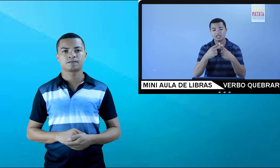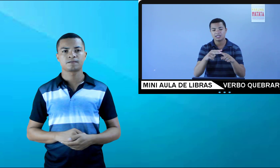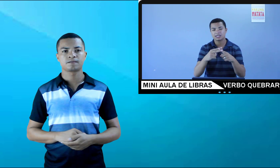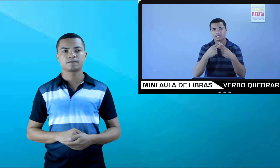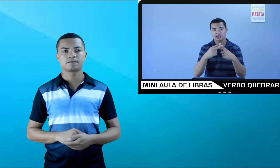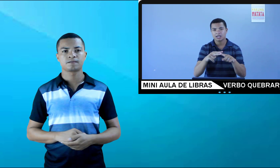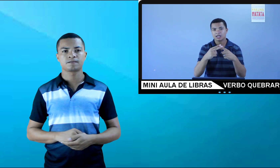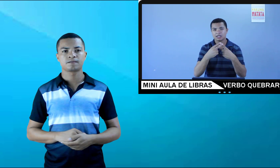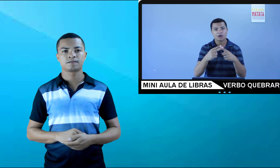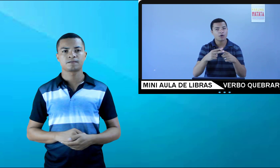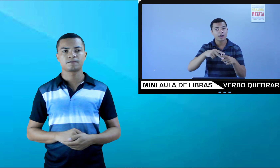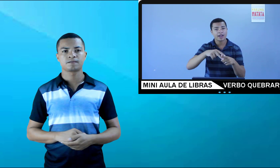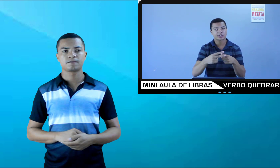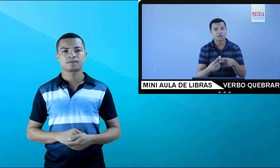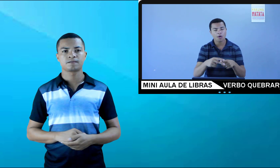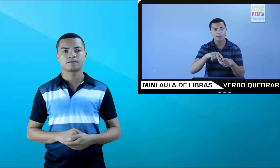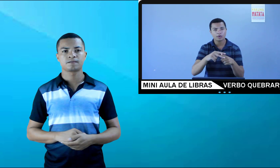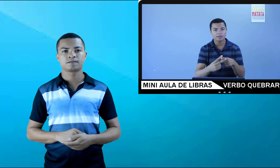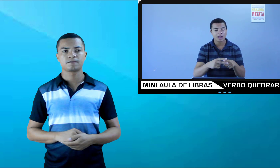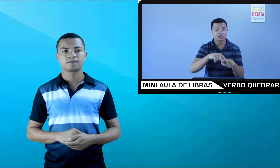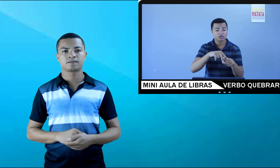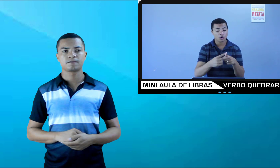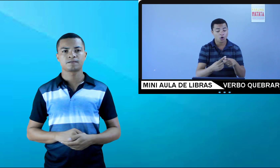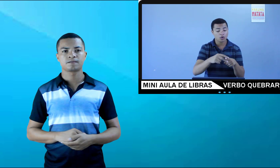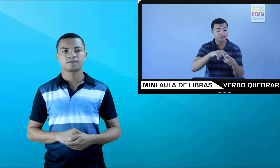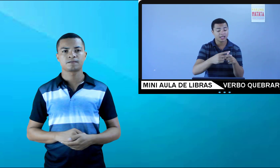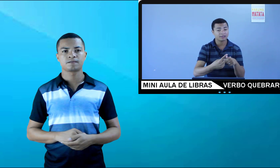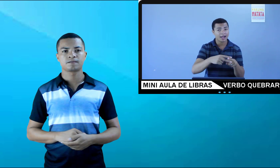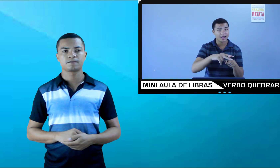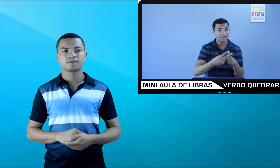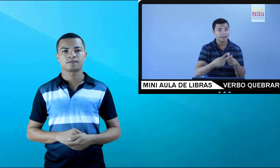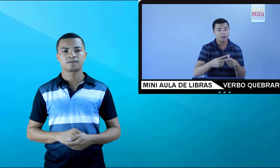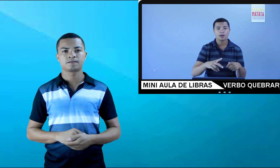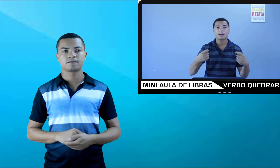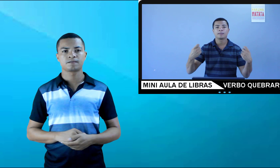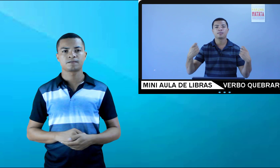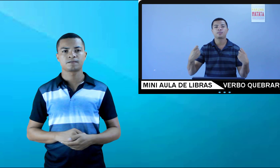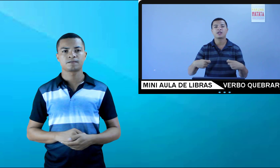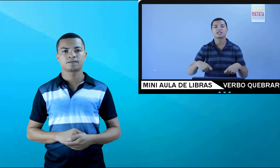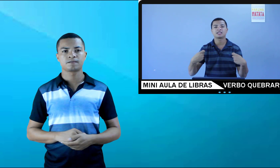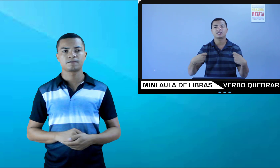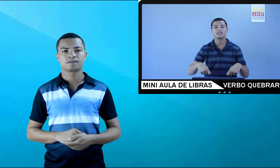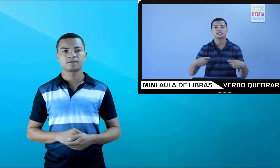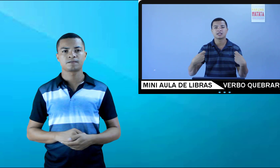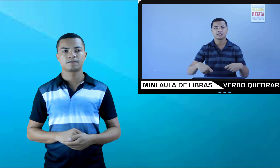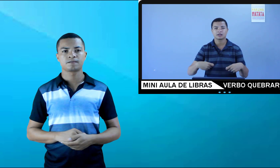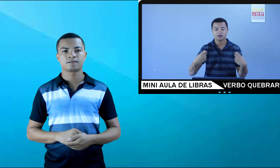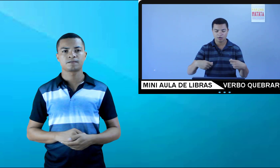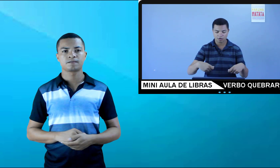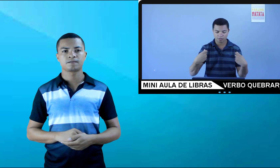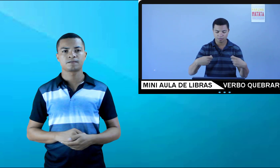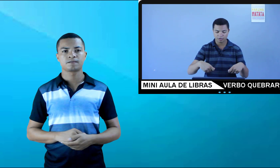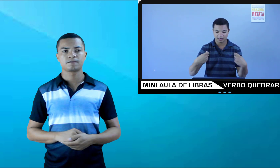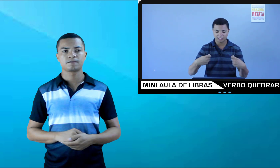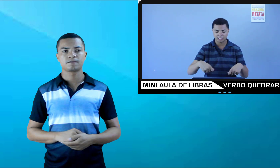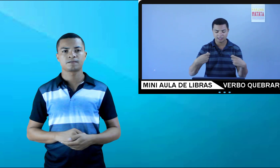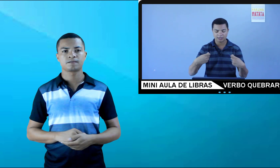Giz. Então, ó, é só a mão que mexe. Consertar. Precisa. Ó, precisa.